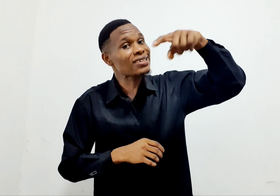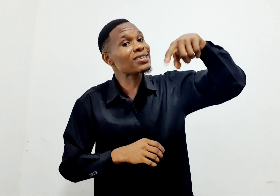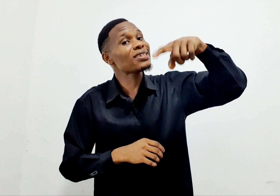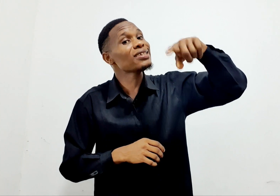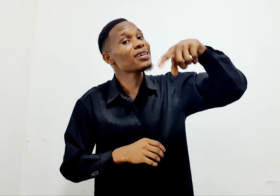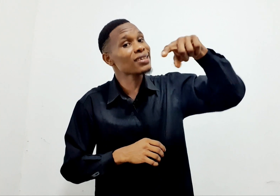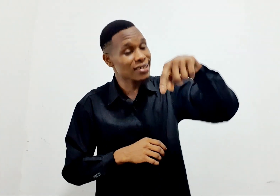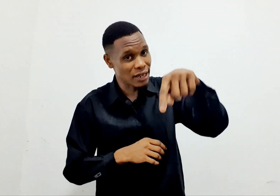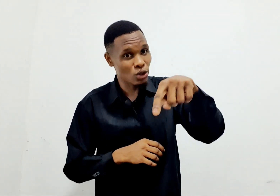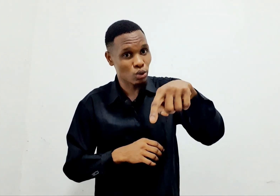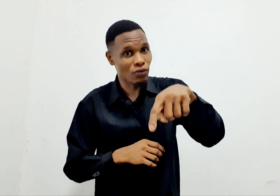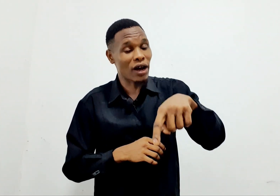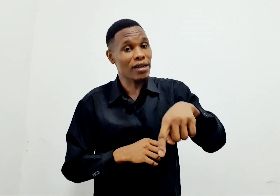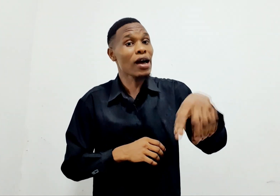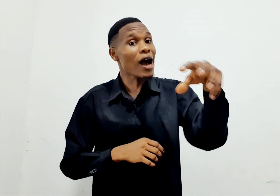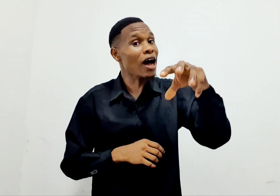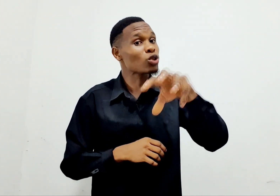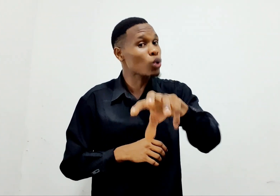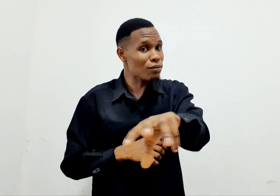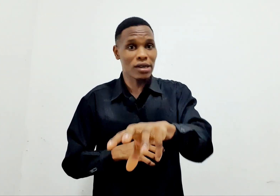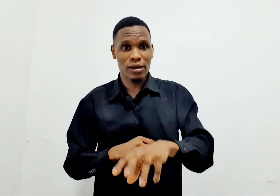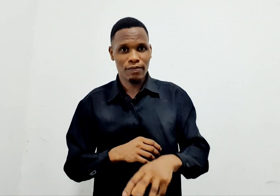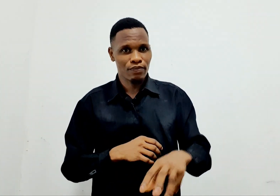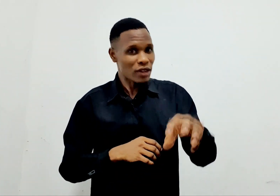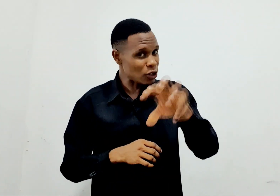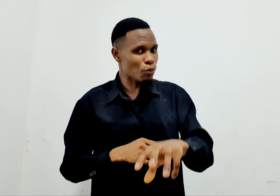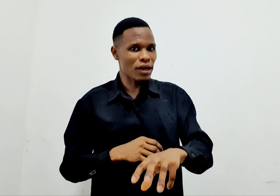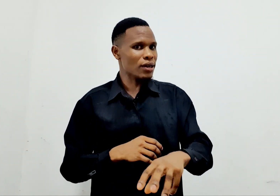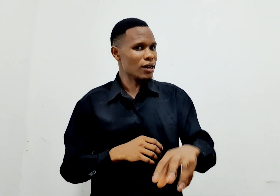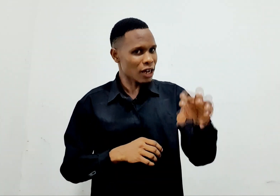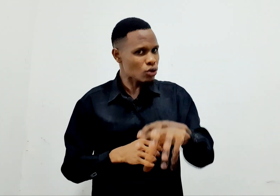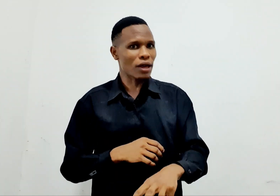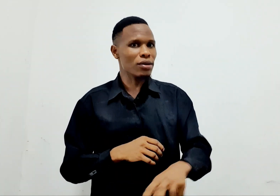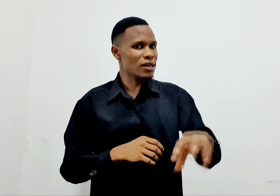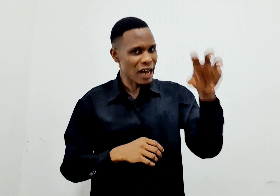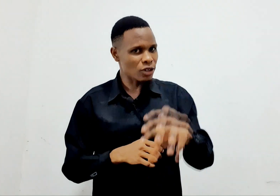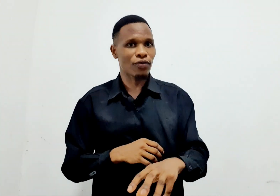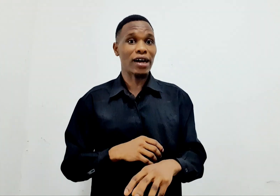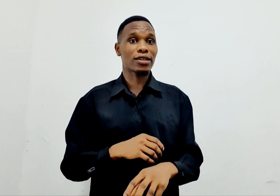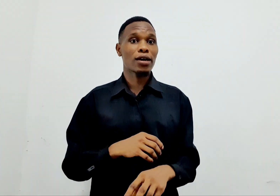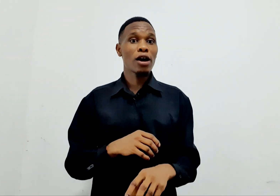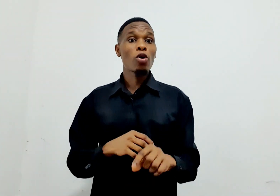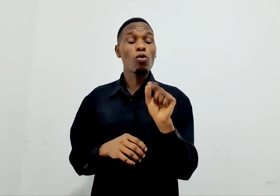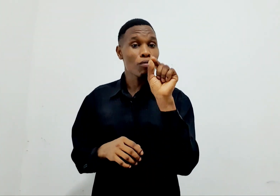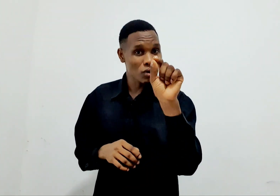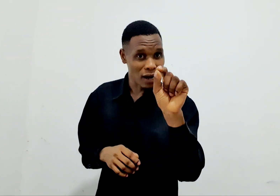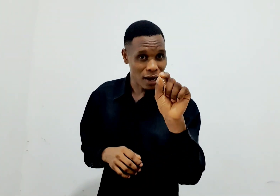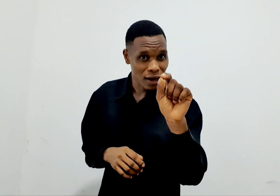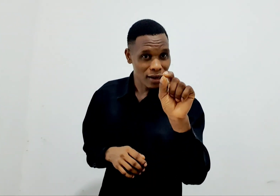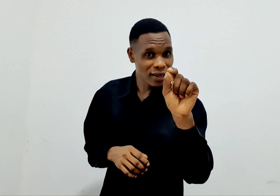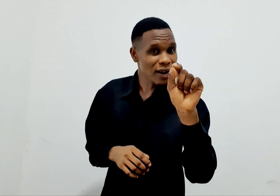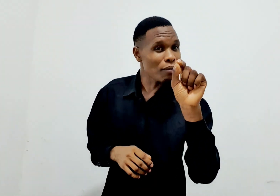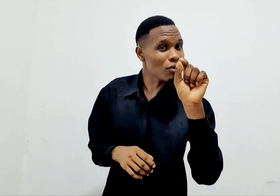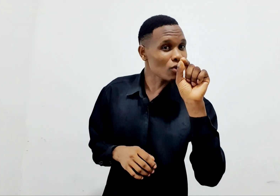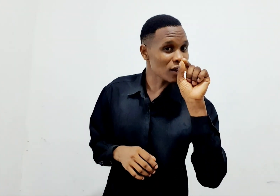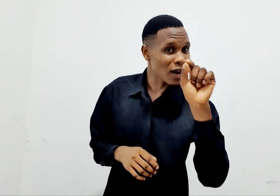Asie hitaji kutufanya. Atu amini. Atupendi. Atusamin. Atufati. Kumbuka. Kira moja.